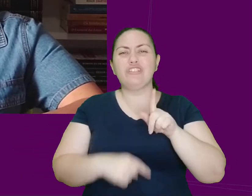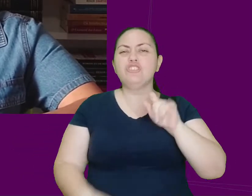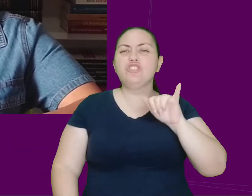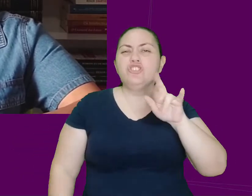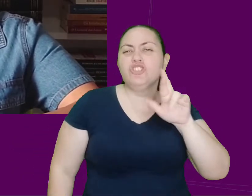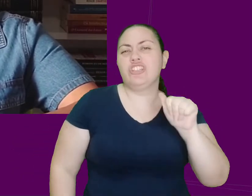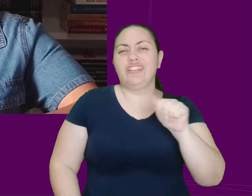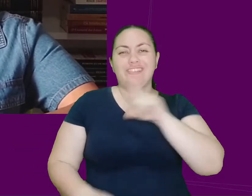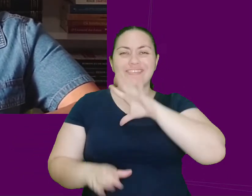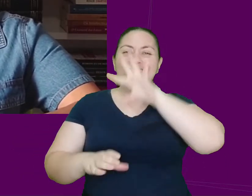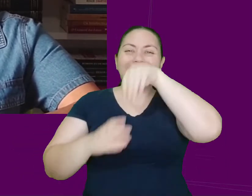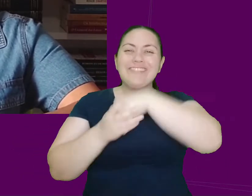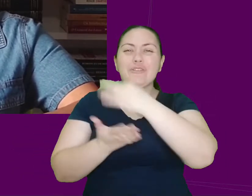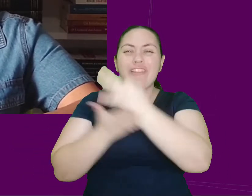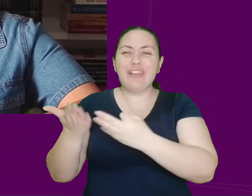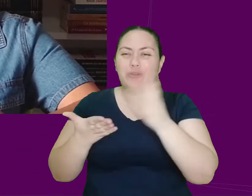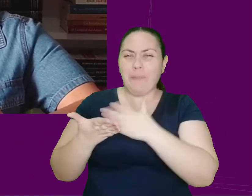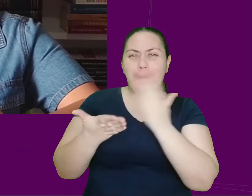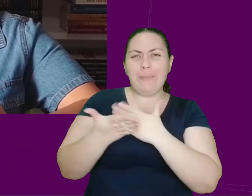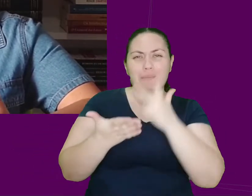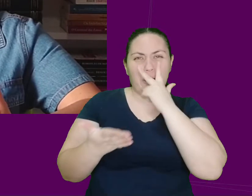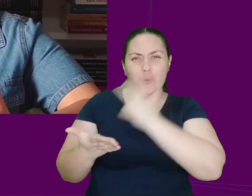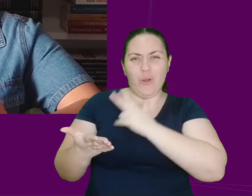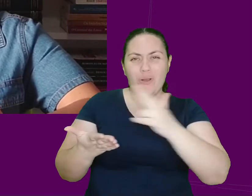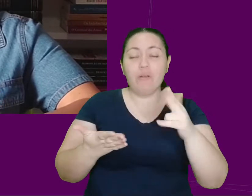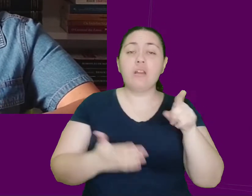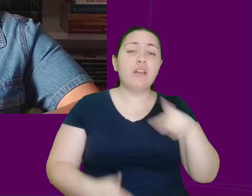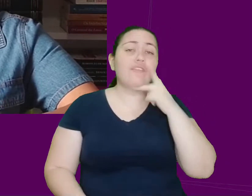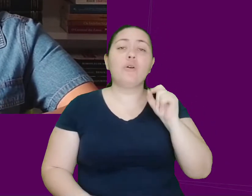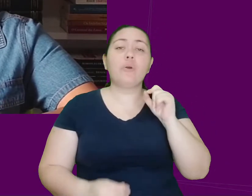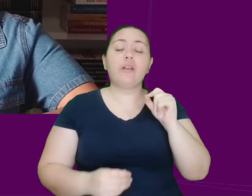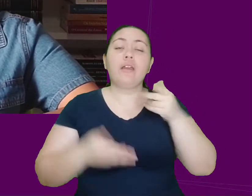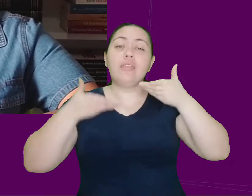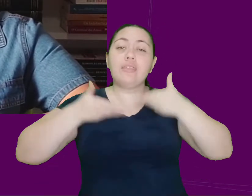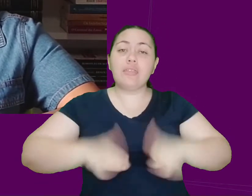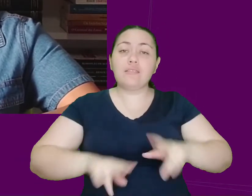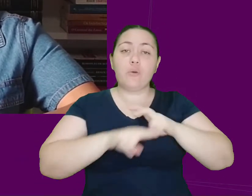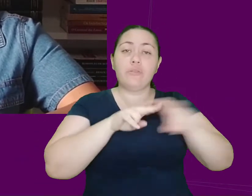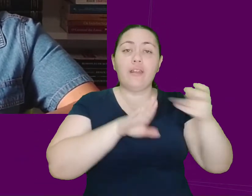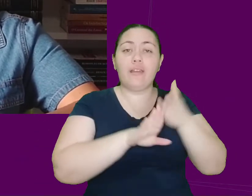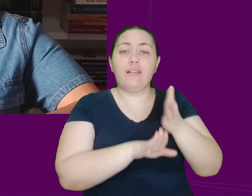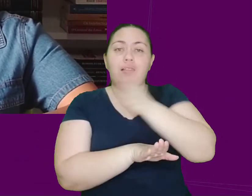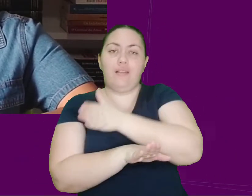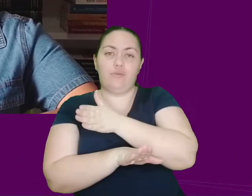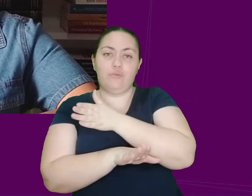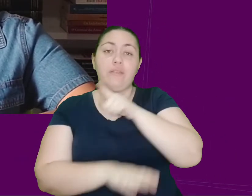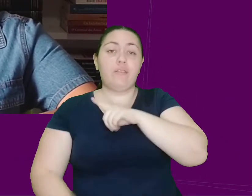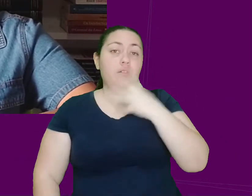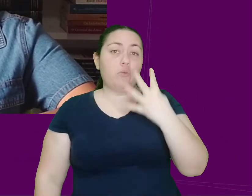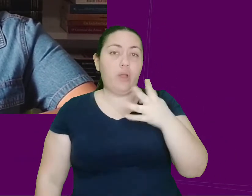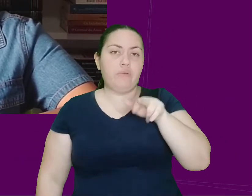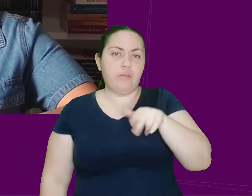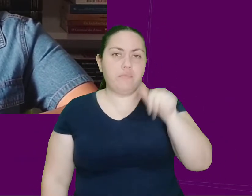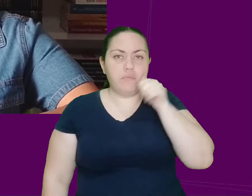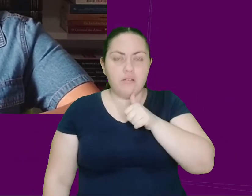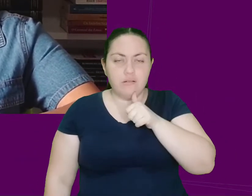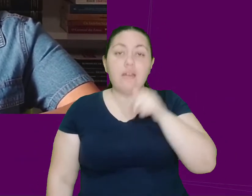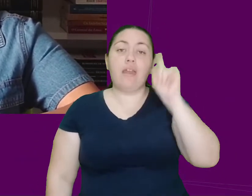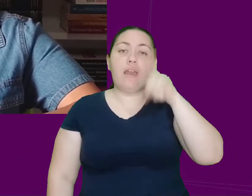o narrador nos conta que ele nasceu do lado de cá dos trilhos. Tem quatro irmãs, é neto de latifundiários, filho de um